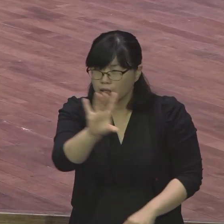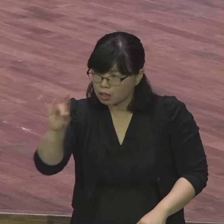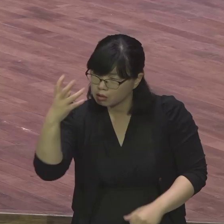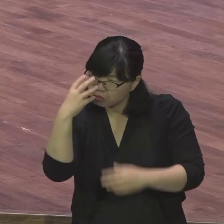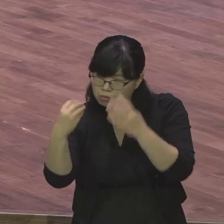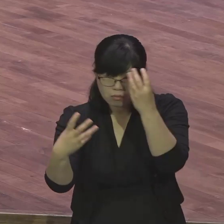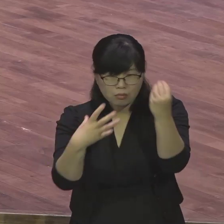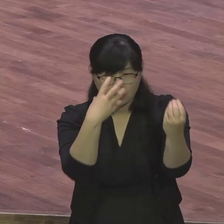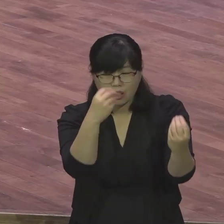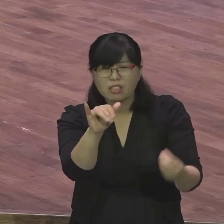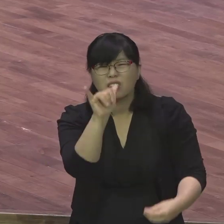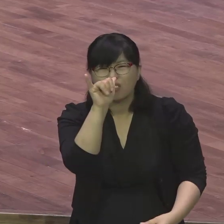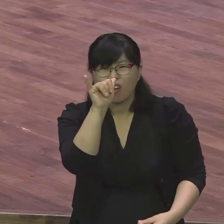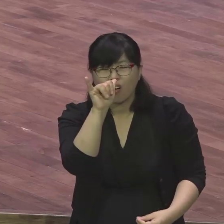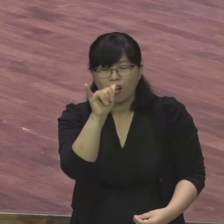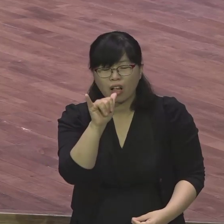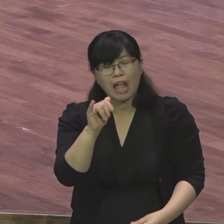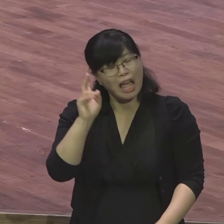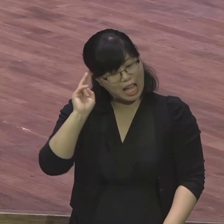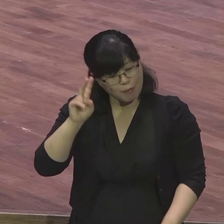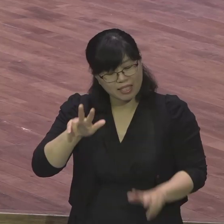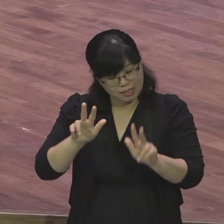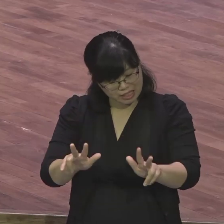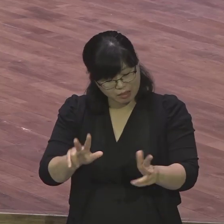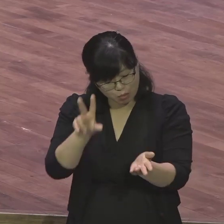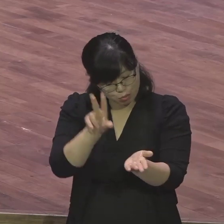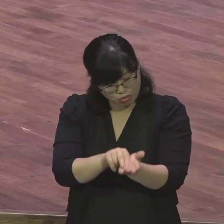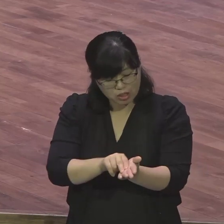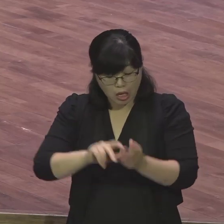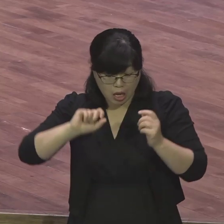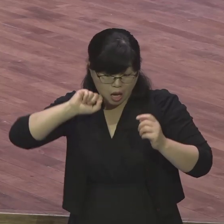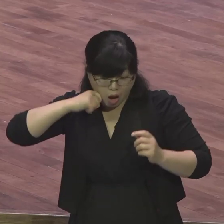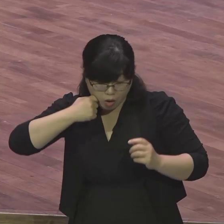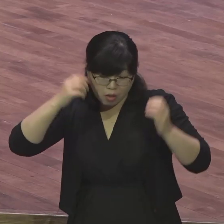어렵다는 거죠 어렵다는 힘들다는 거죠 주님 앞에 나와서 위로받고 싶다는 거죠